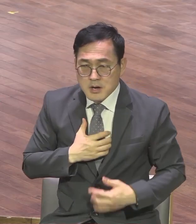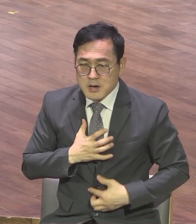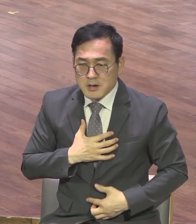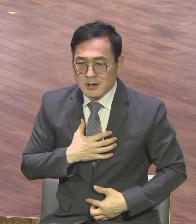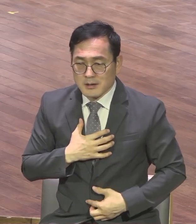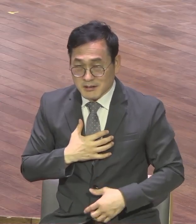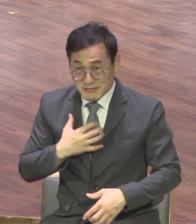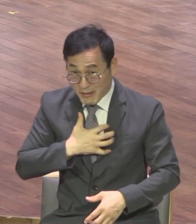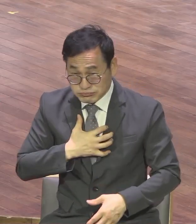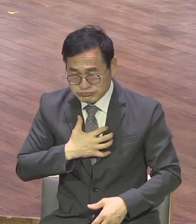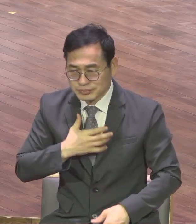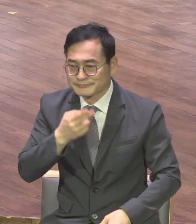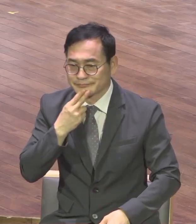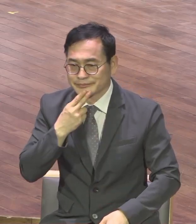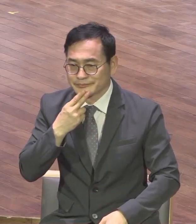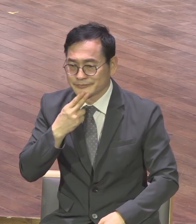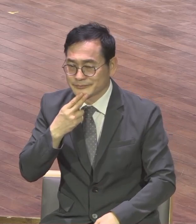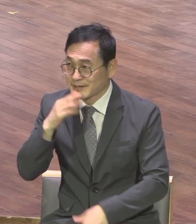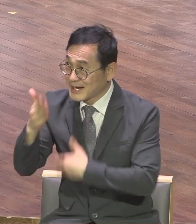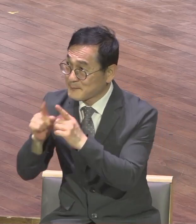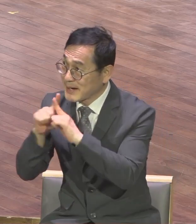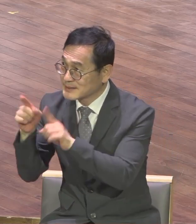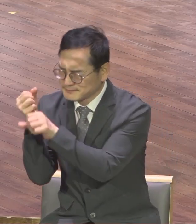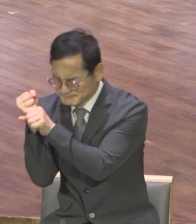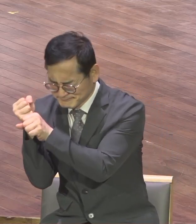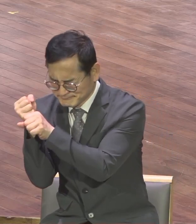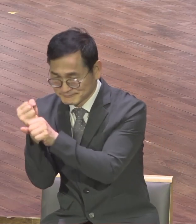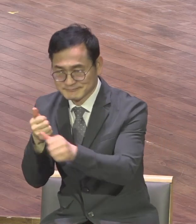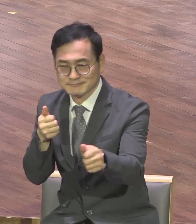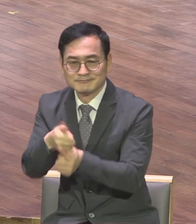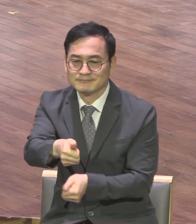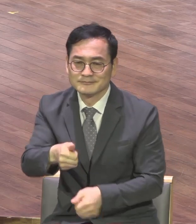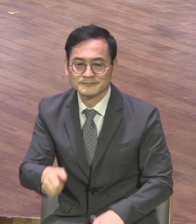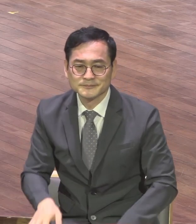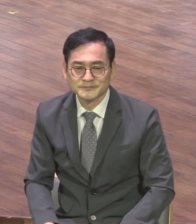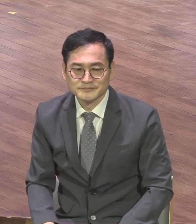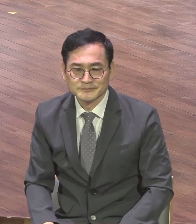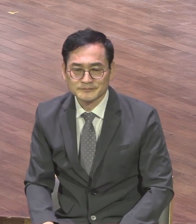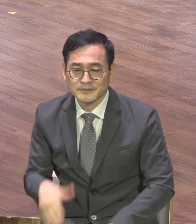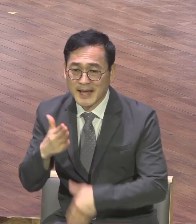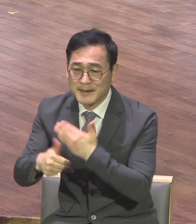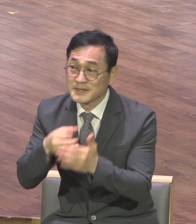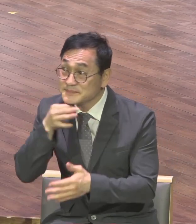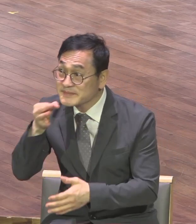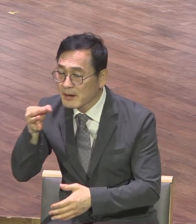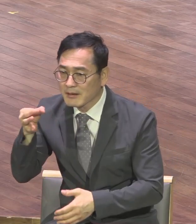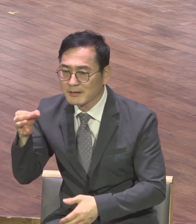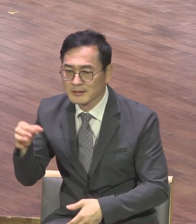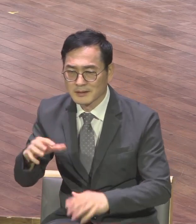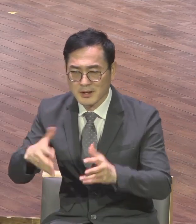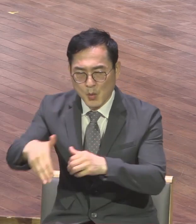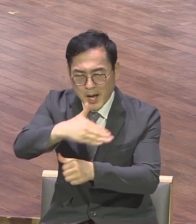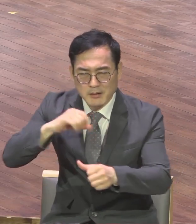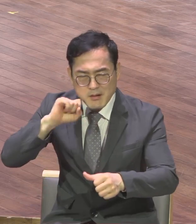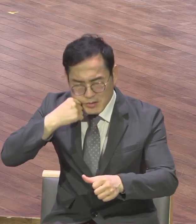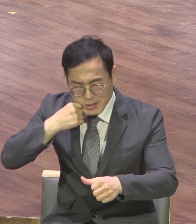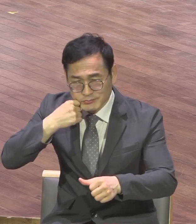망대를 세울 수 있는 그것은 하나님의 음성이었어요 여러분이 하나님의 말씀을 들을 때